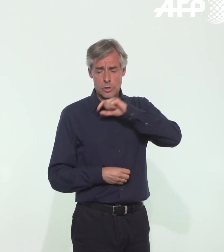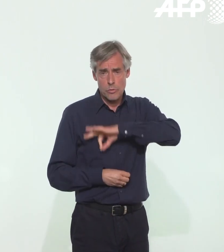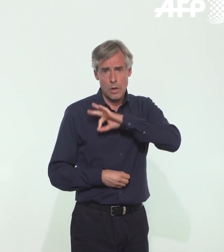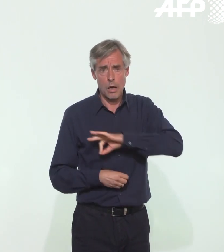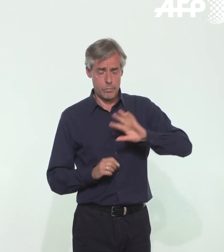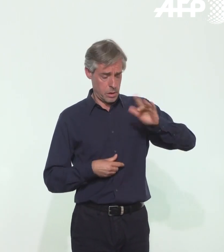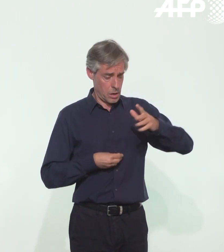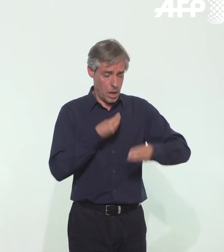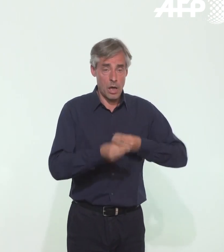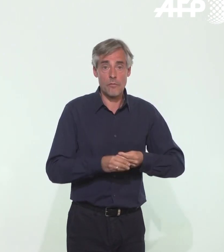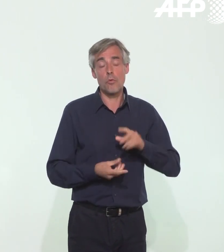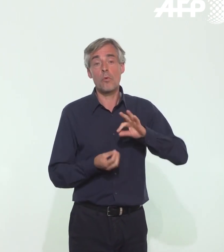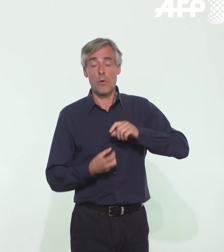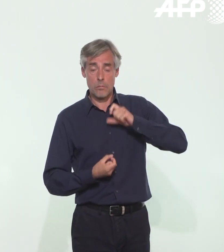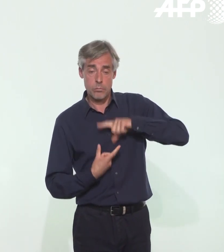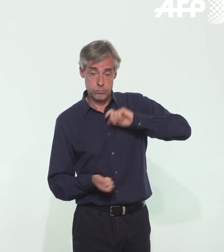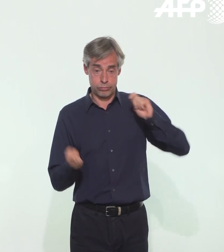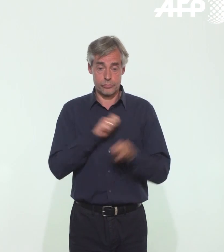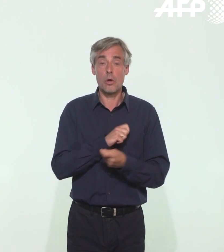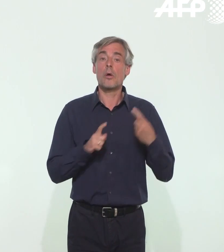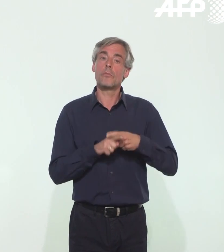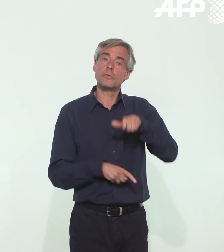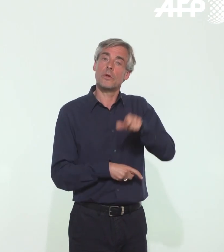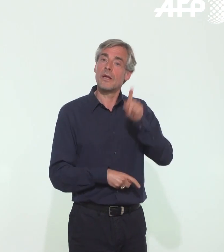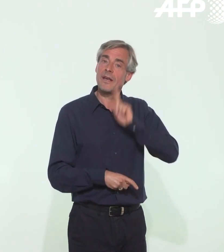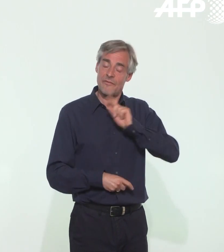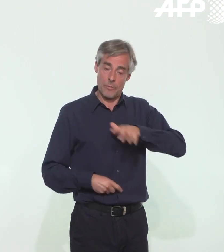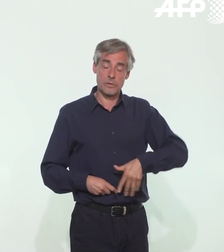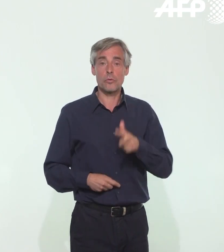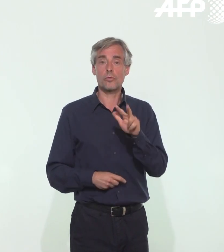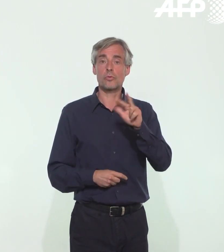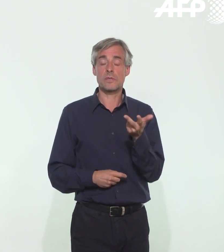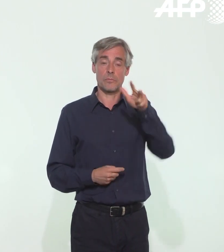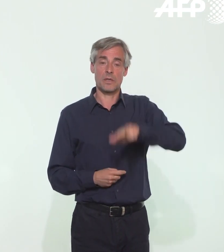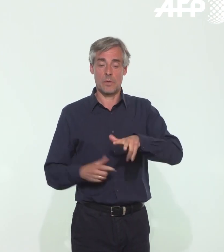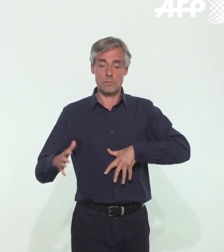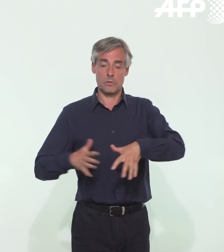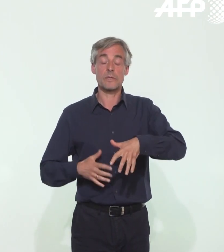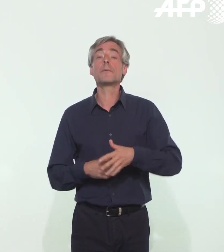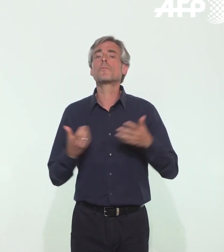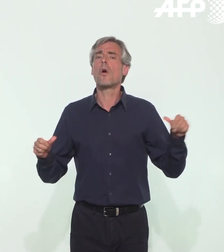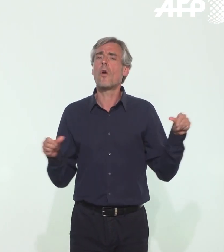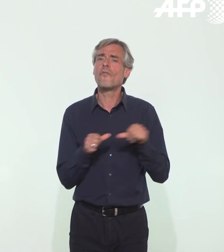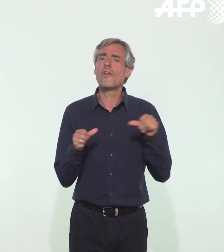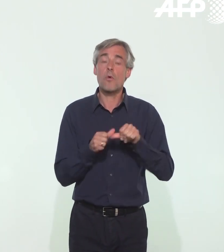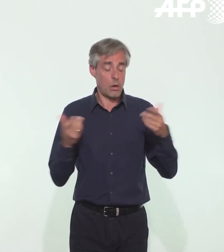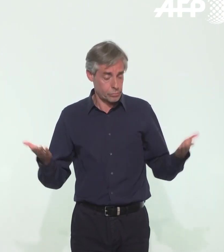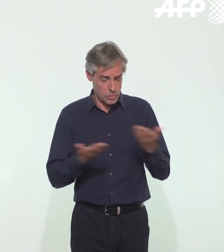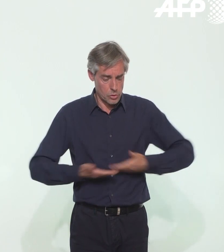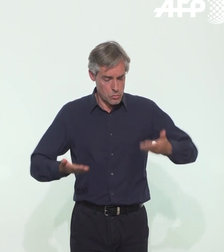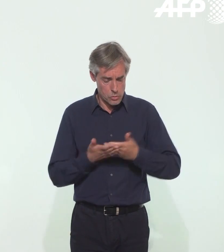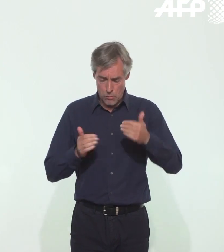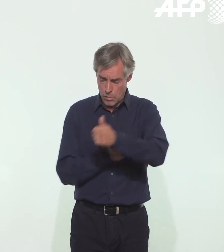greffe ou hémopathie maligne et les femmes enceintes au troisième trimestre de la grossesse. Alors que faire lorsqu'on est dans cette